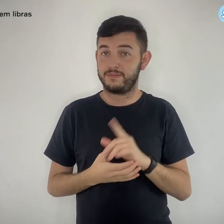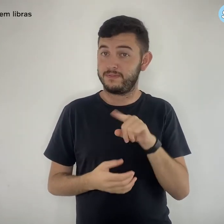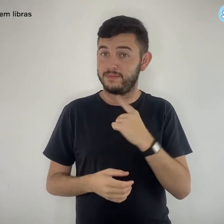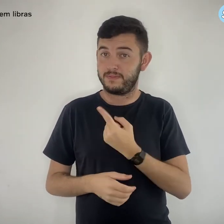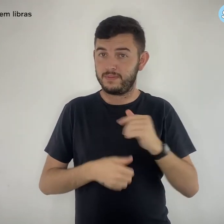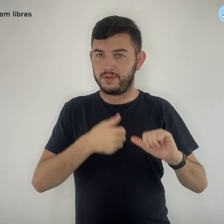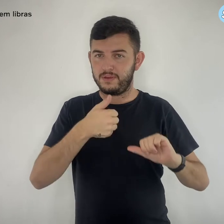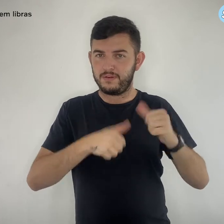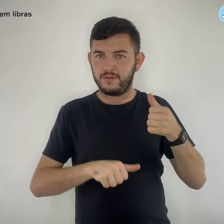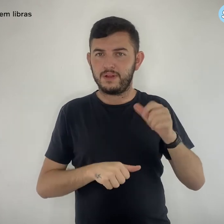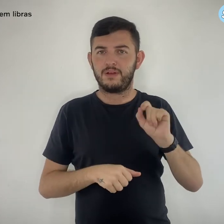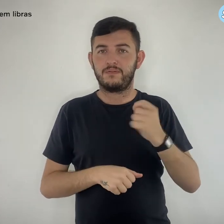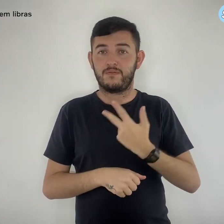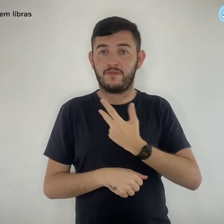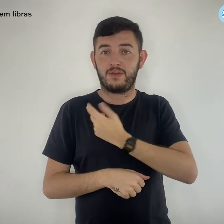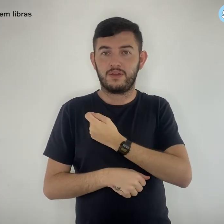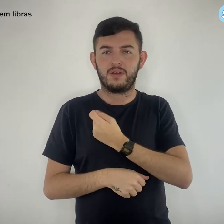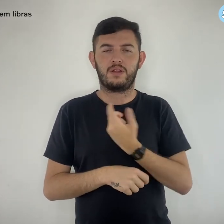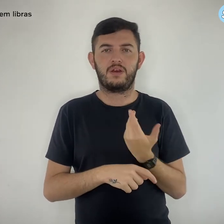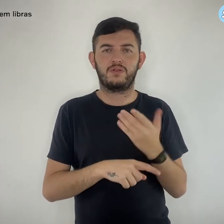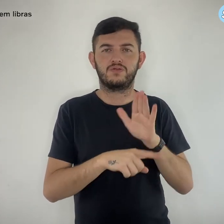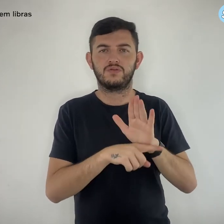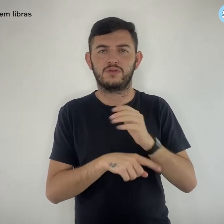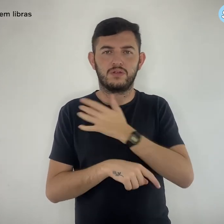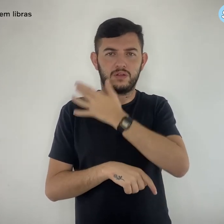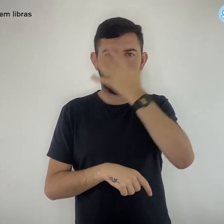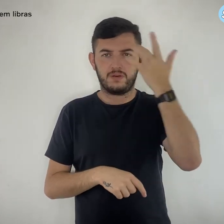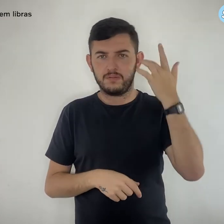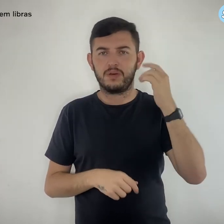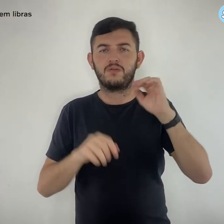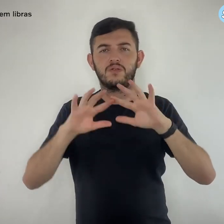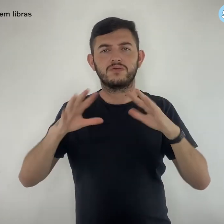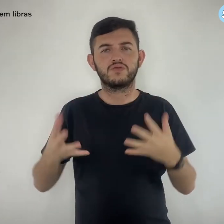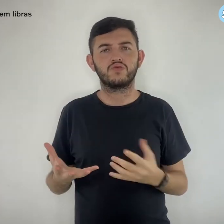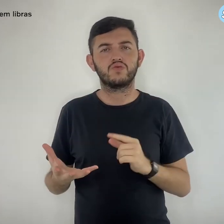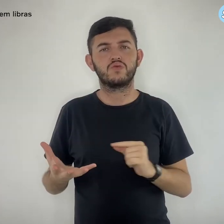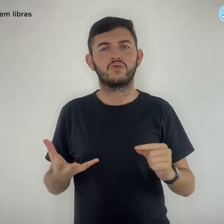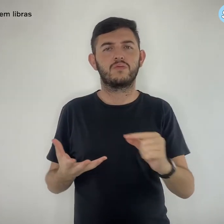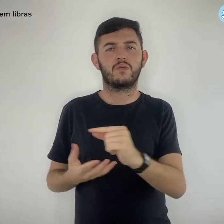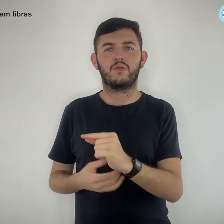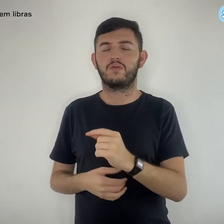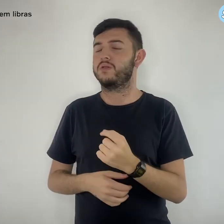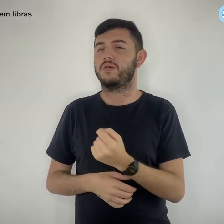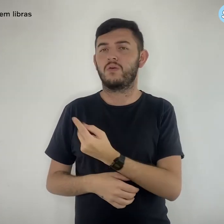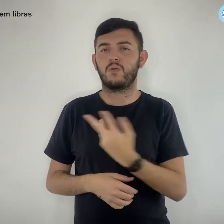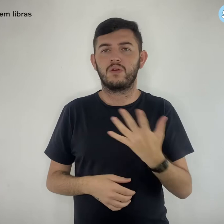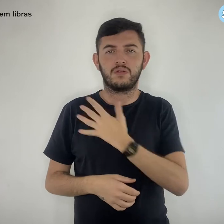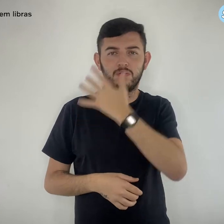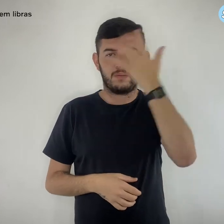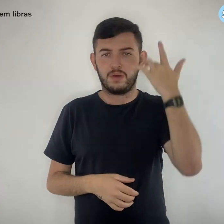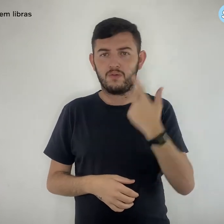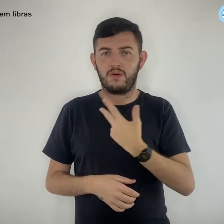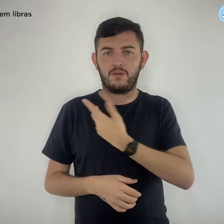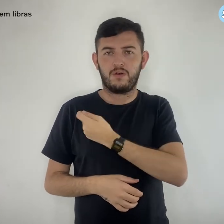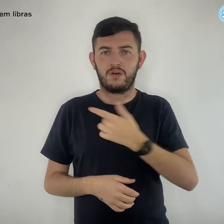analisarmos que a vacina está salvando milhões de vidas mundo afora e quanto mais